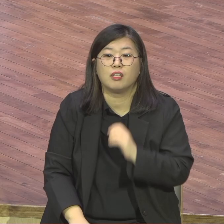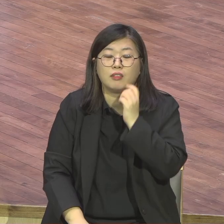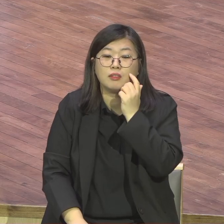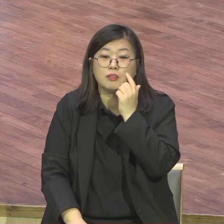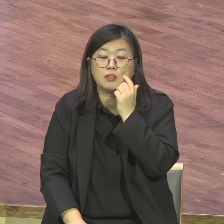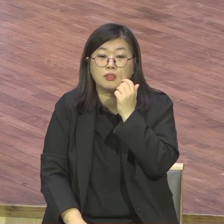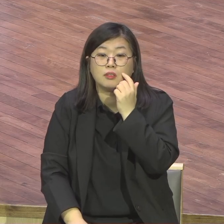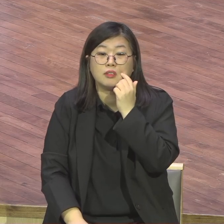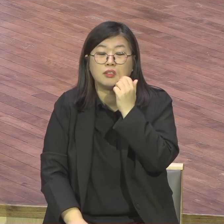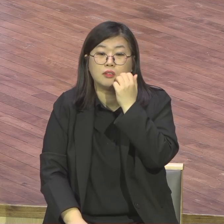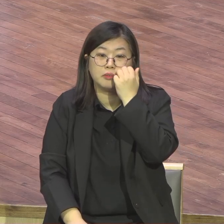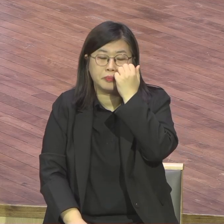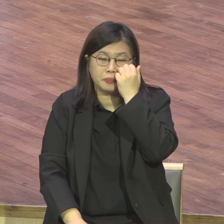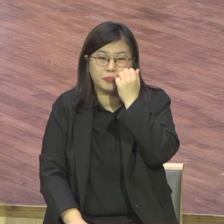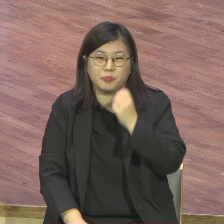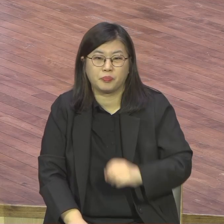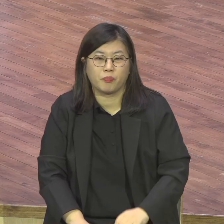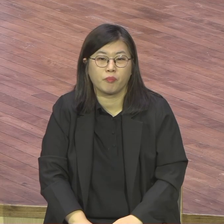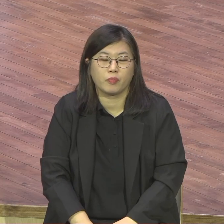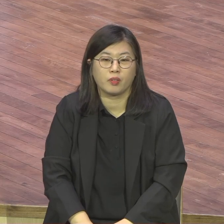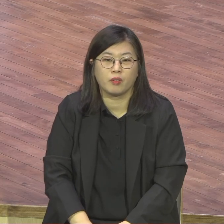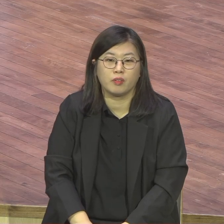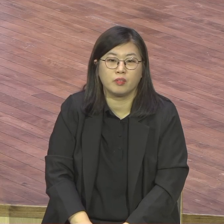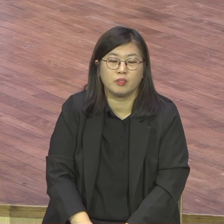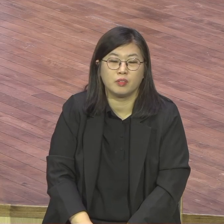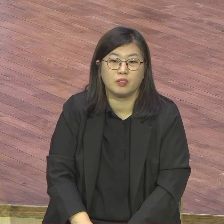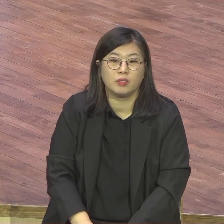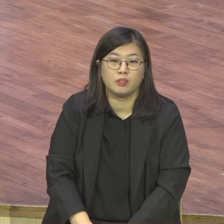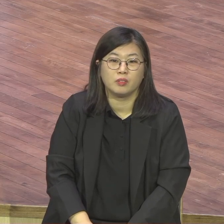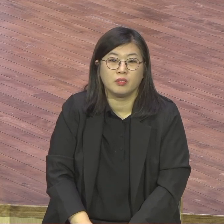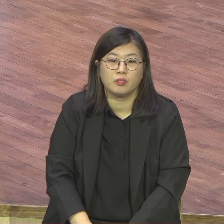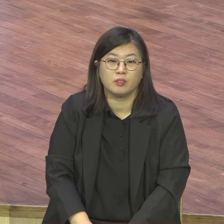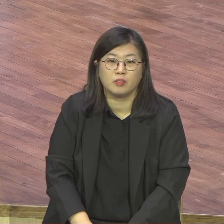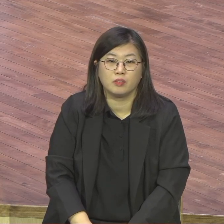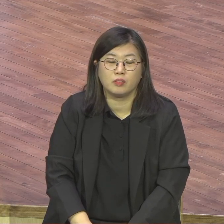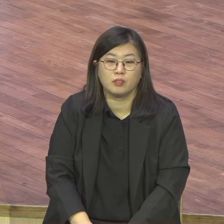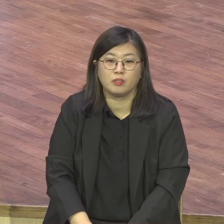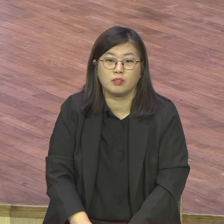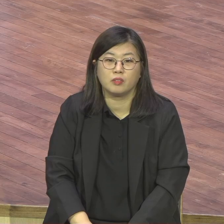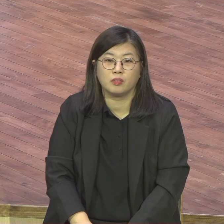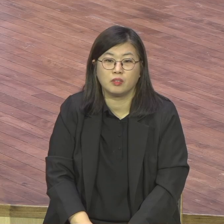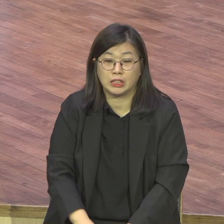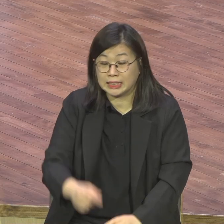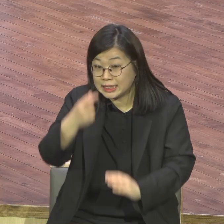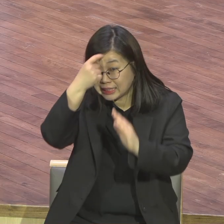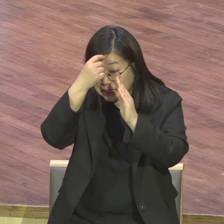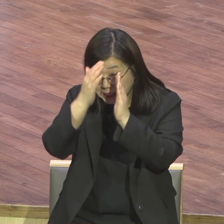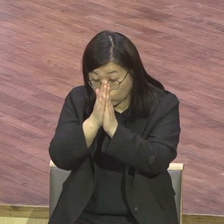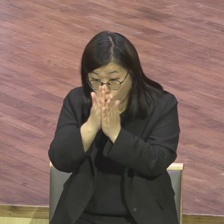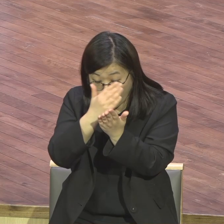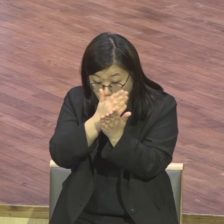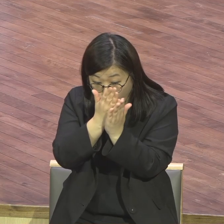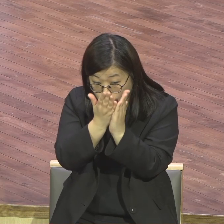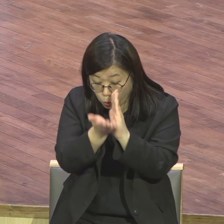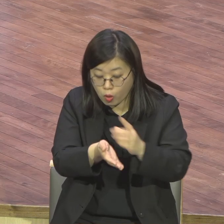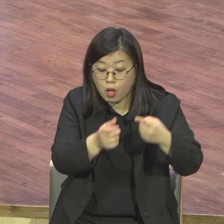이렇게 되면 어찌 되느냐 이렇게 딱 되면 전무 후무